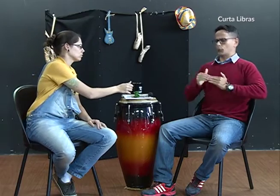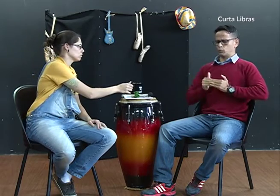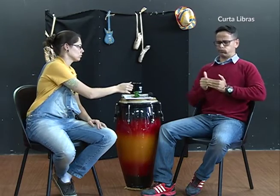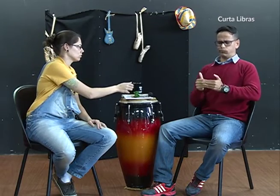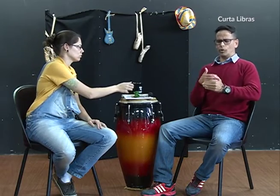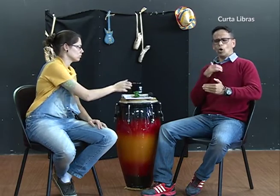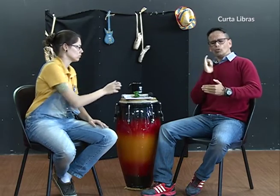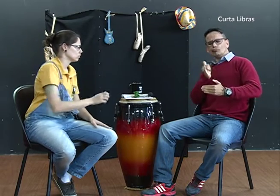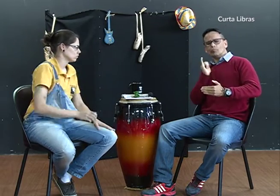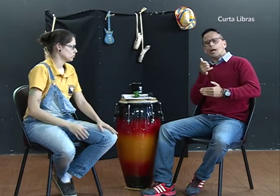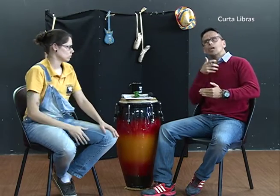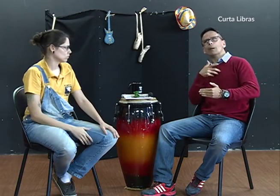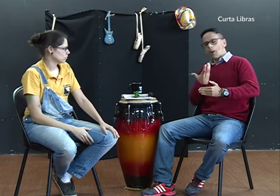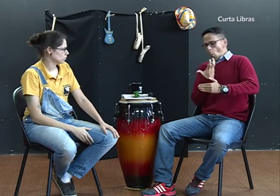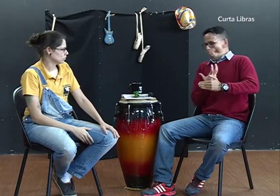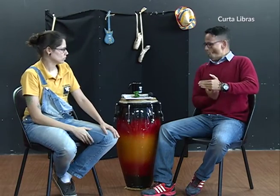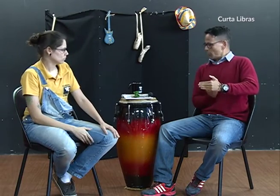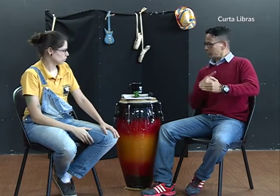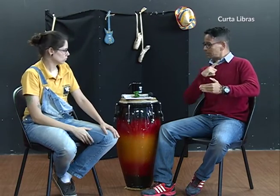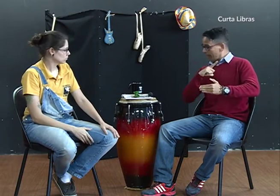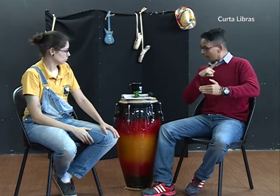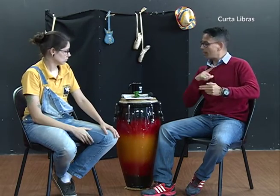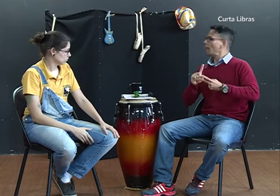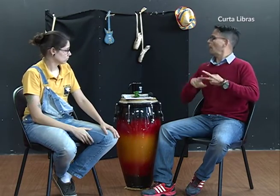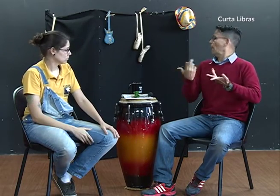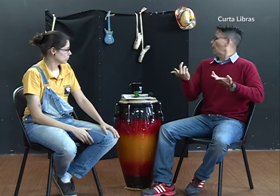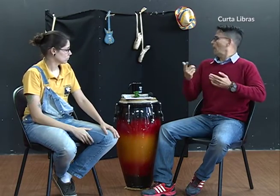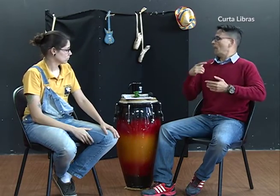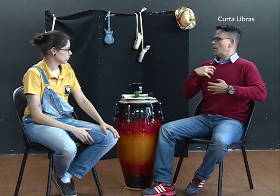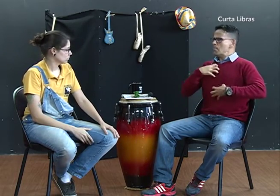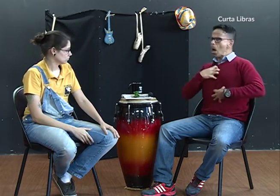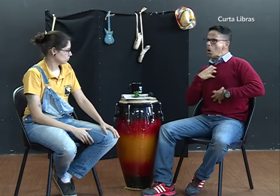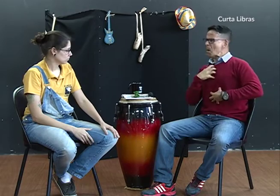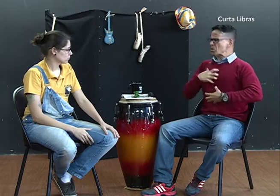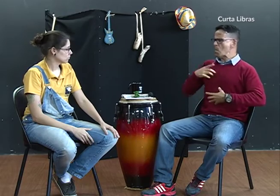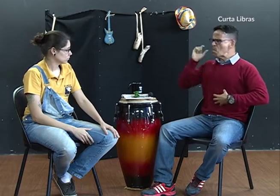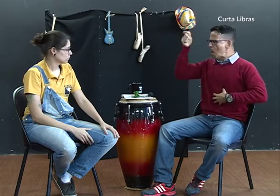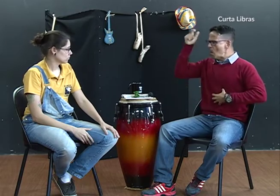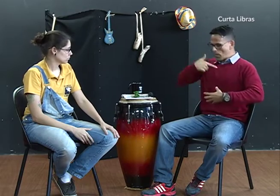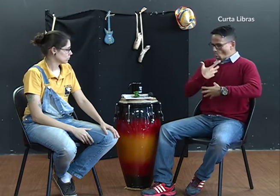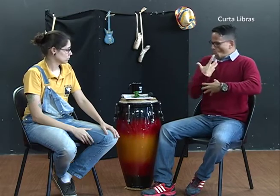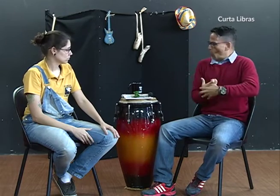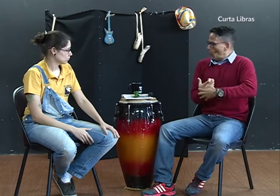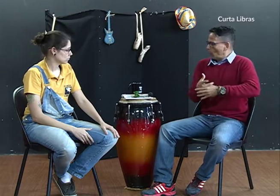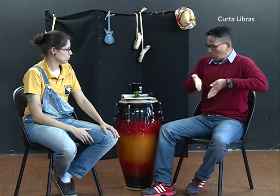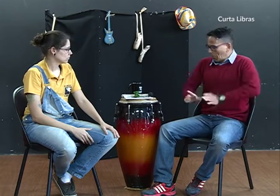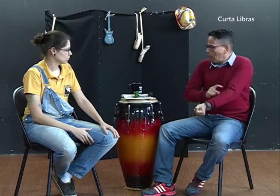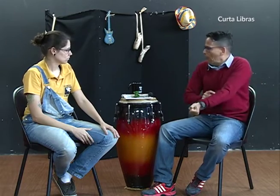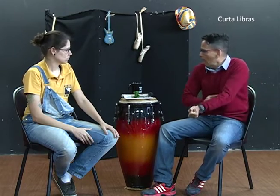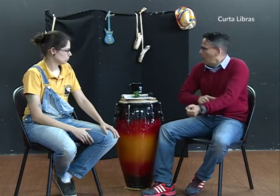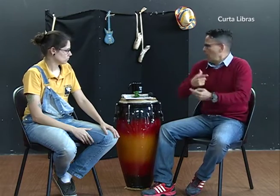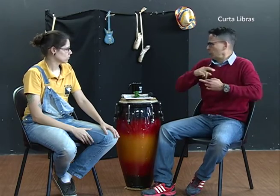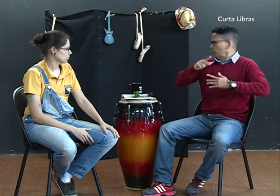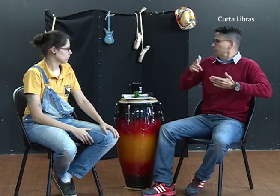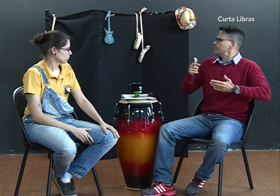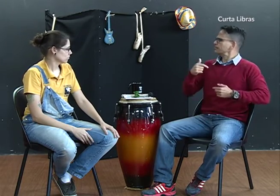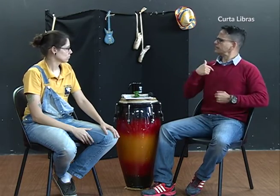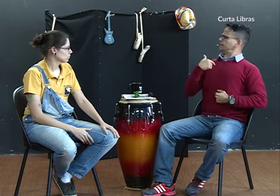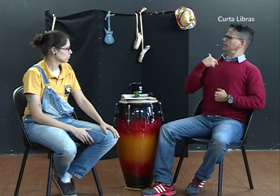informações são assimiladas pelo bebê. A irritação, raiva, tudo pode ser transferido para o